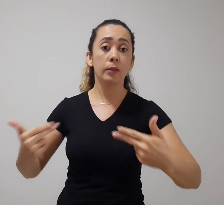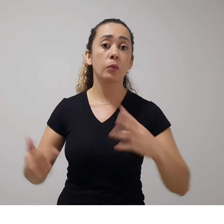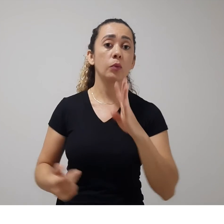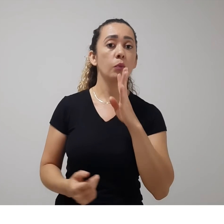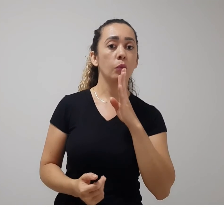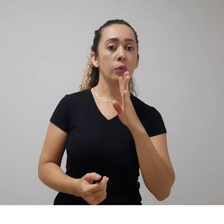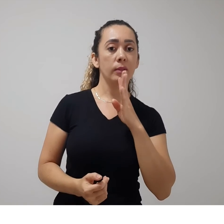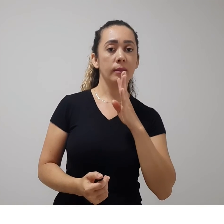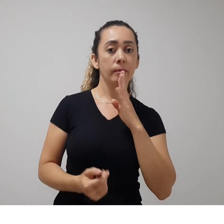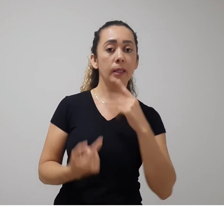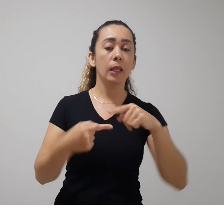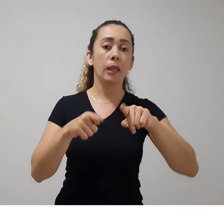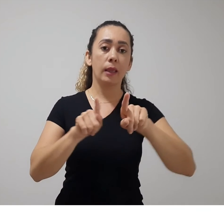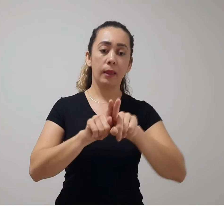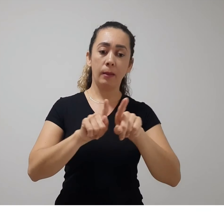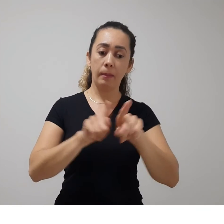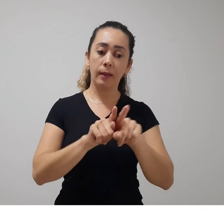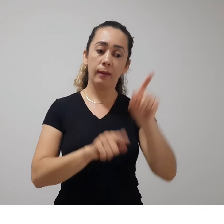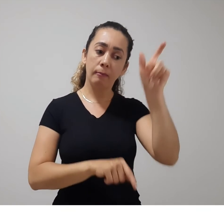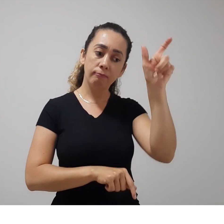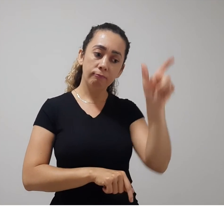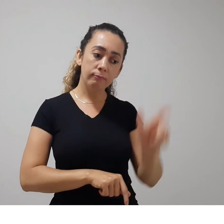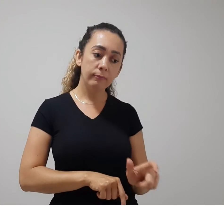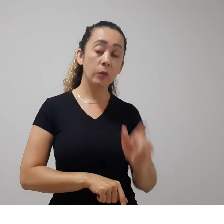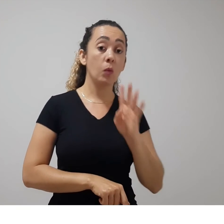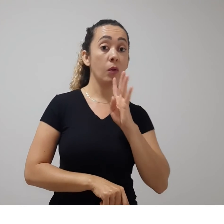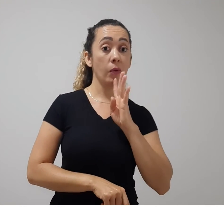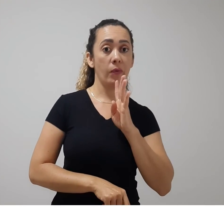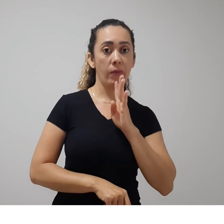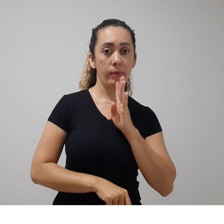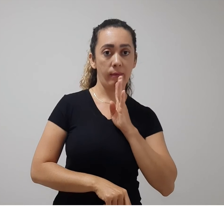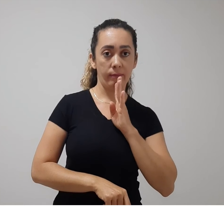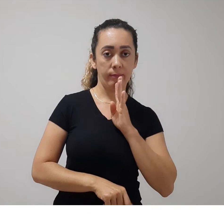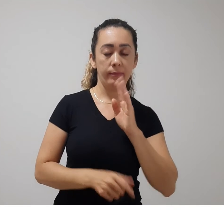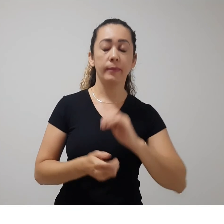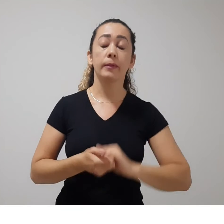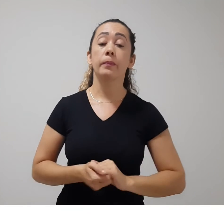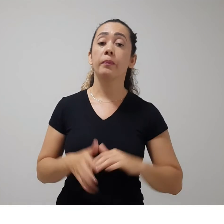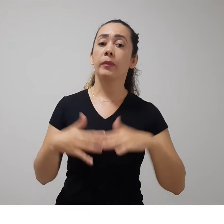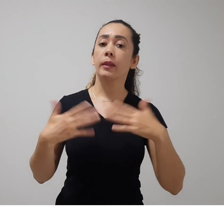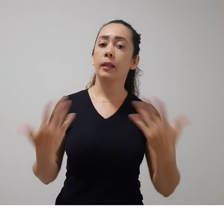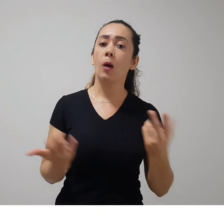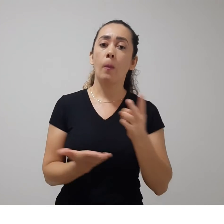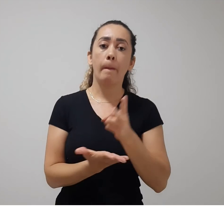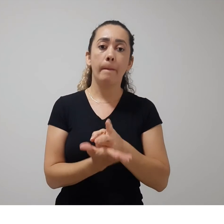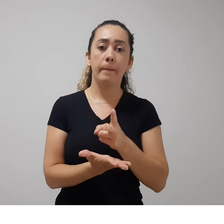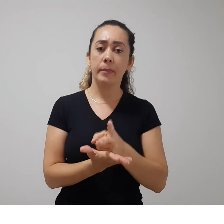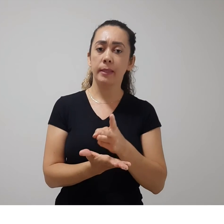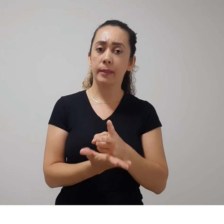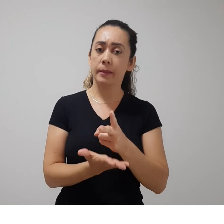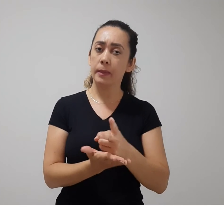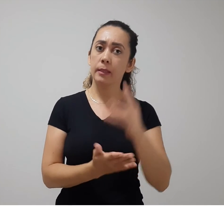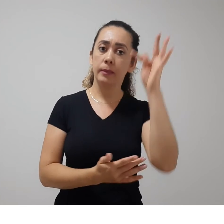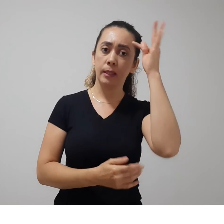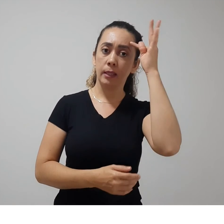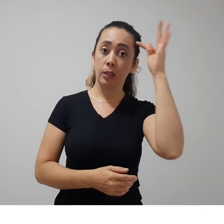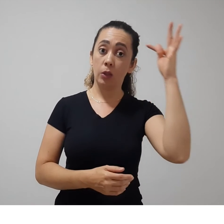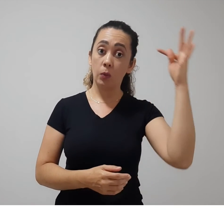quanto com aquele sujeito que conhece. Essas mesmas teorias, né, tem-se que, por exemplo,